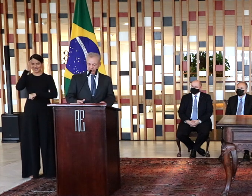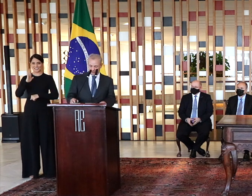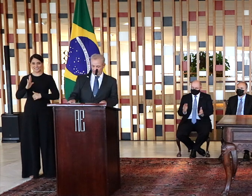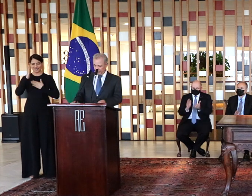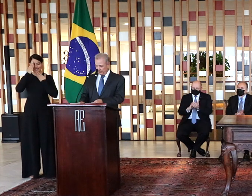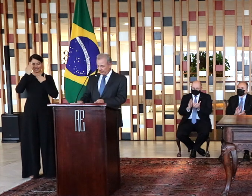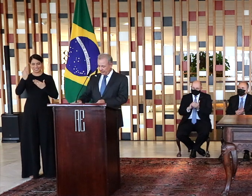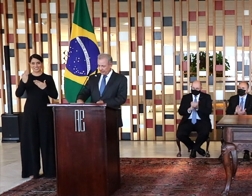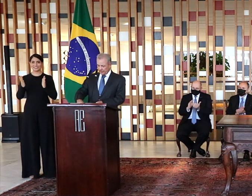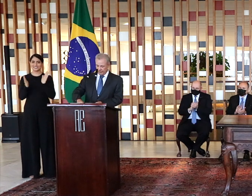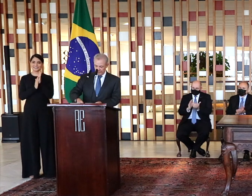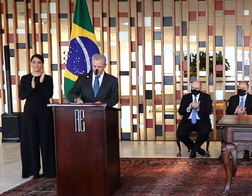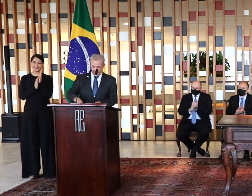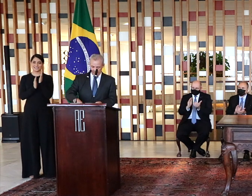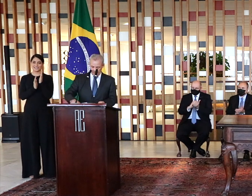obrigado.